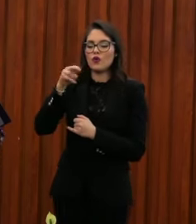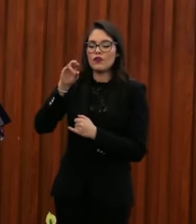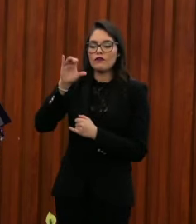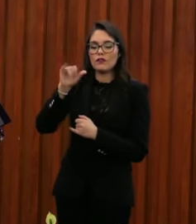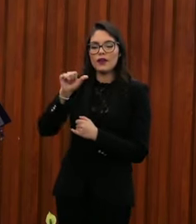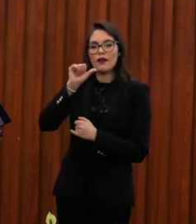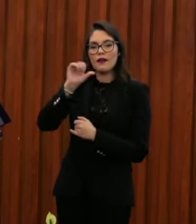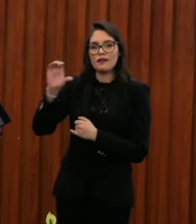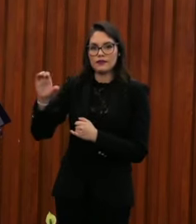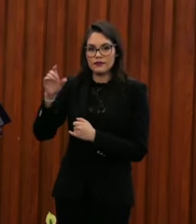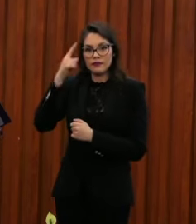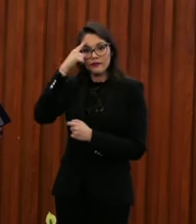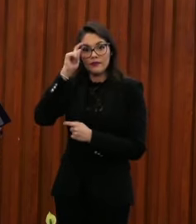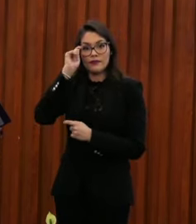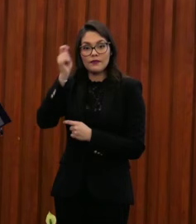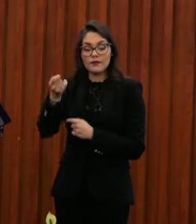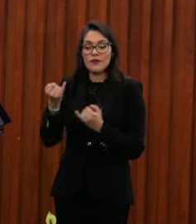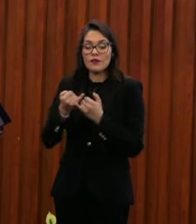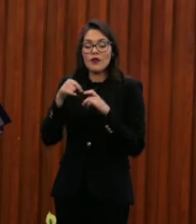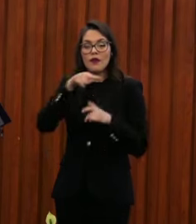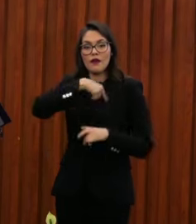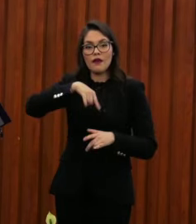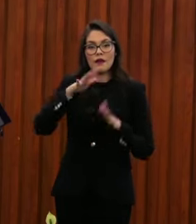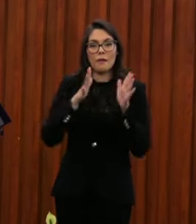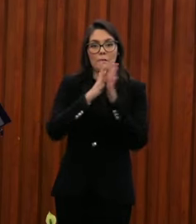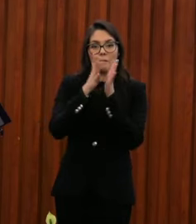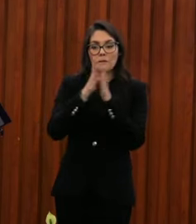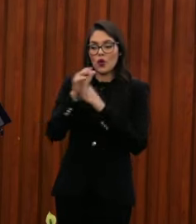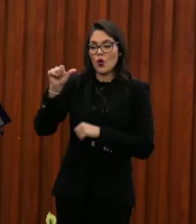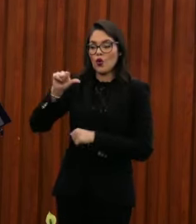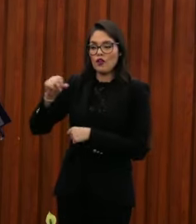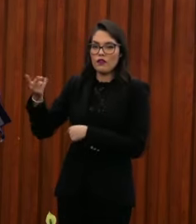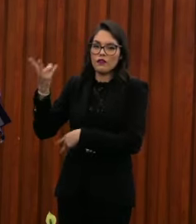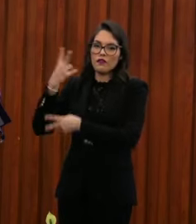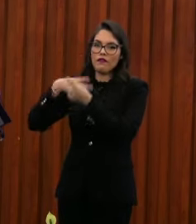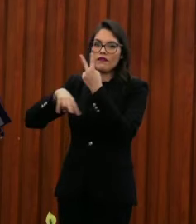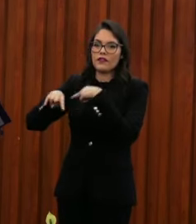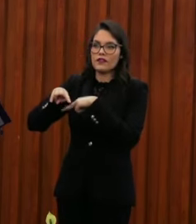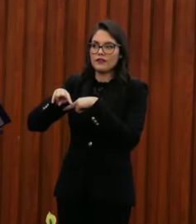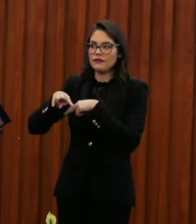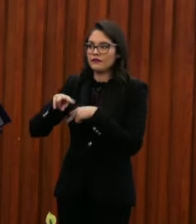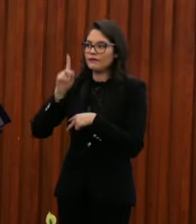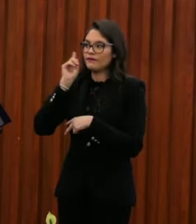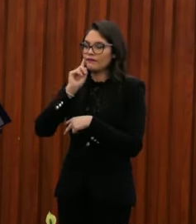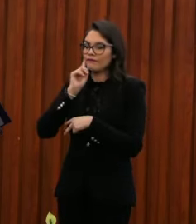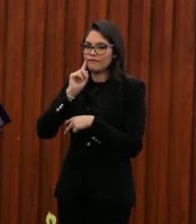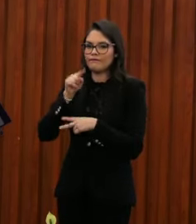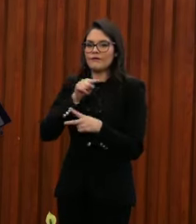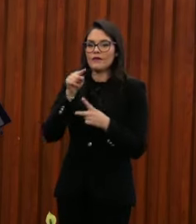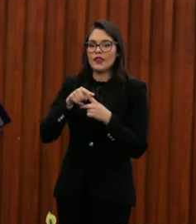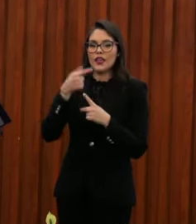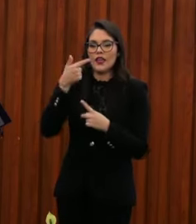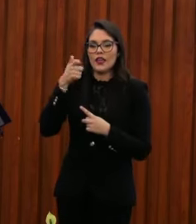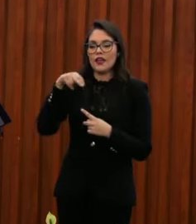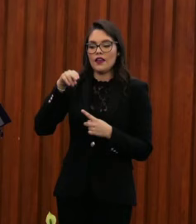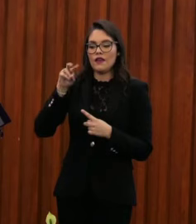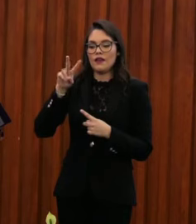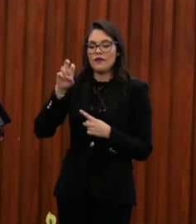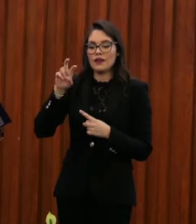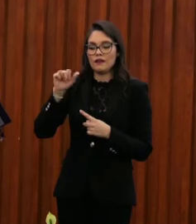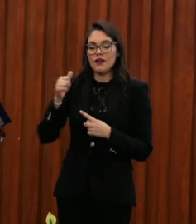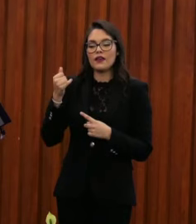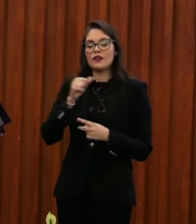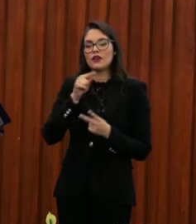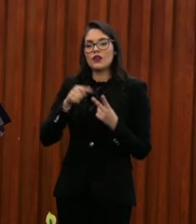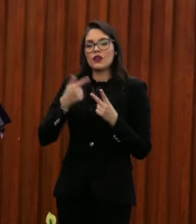reconocimientos participaron y se encuentran presentes el día de hoy, ya las oyeron, Genoveva Rondán y Gloria Cariaga,